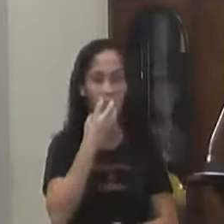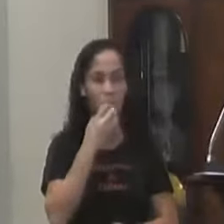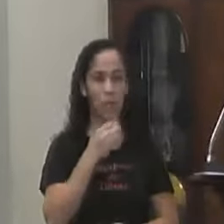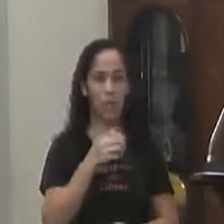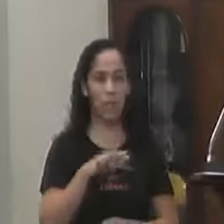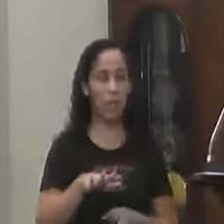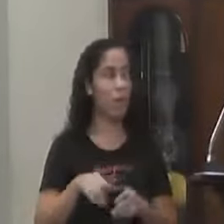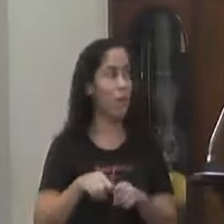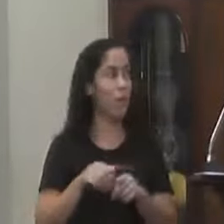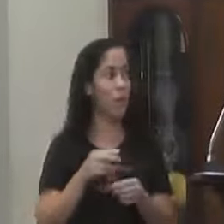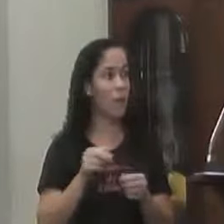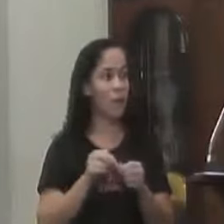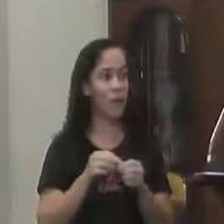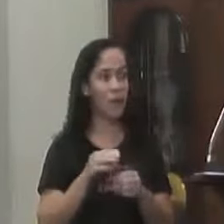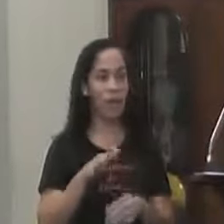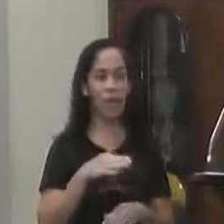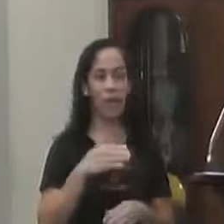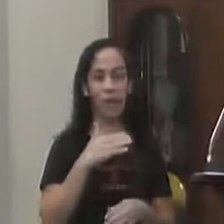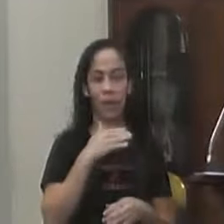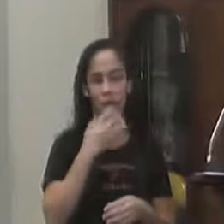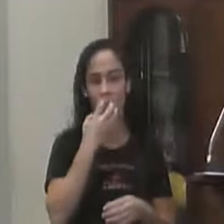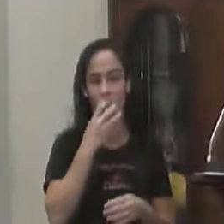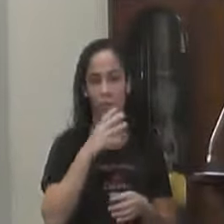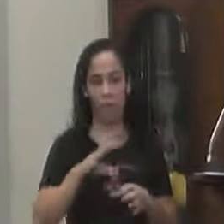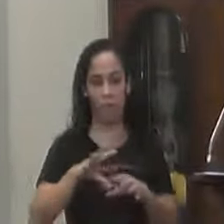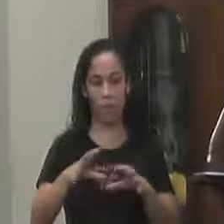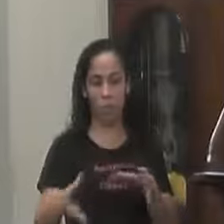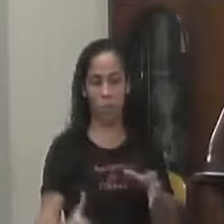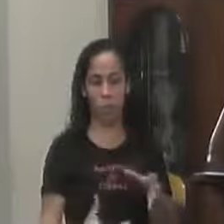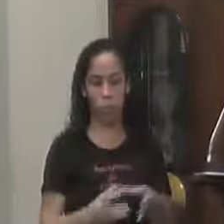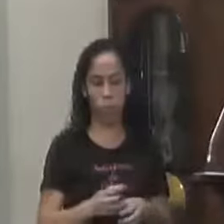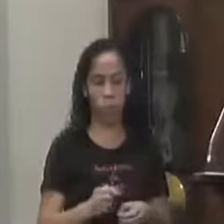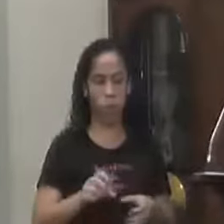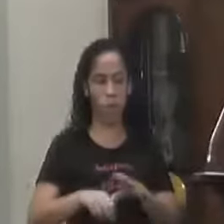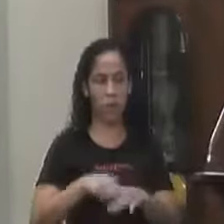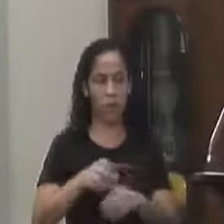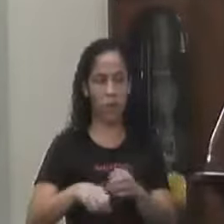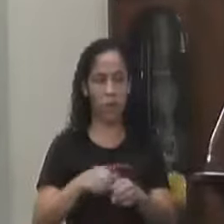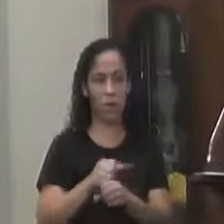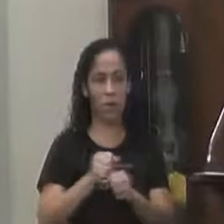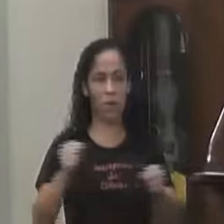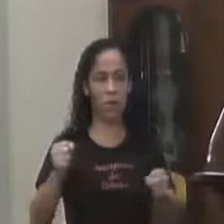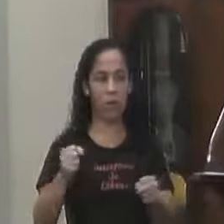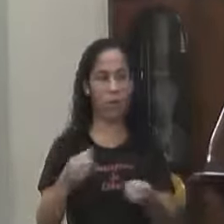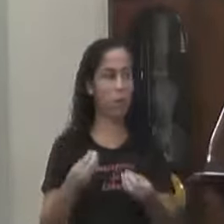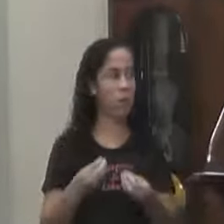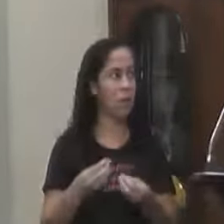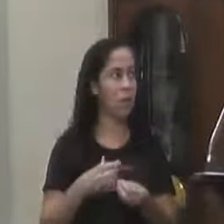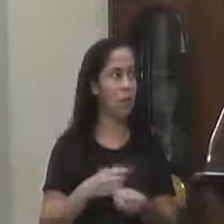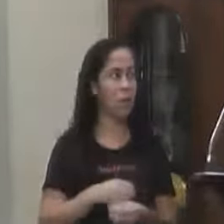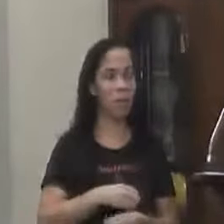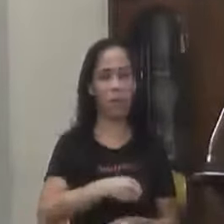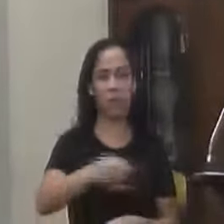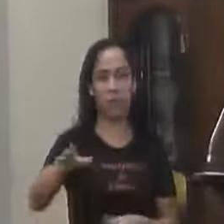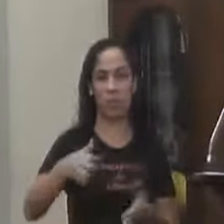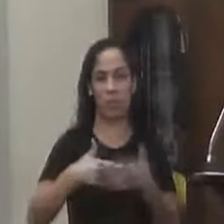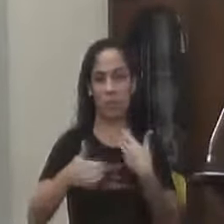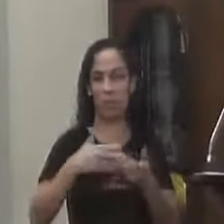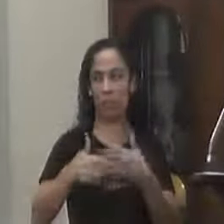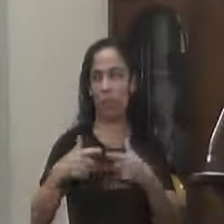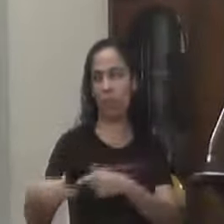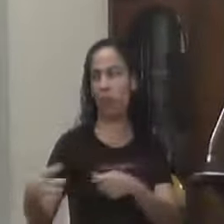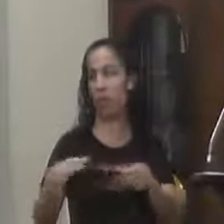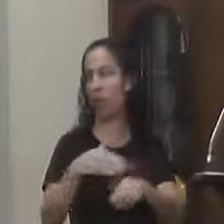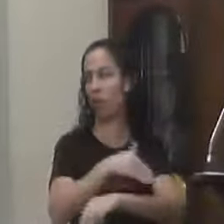cachorro morre Sabe o que eles fazem Com o cachorro? Ensaca o cachorro Amarra bem amarradinho E sai jogando Para qualquer canto Aí